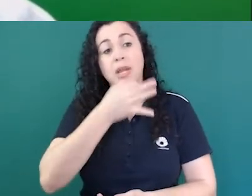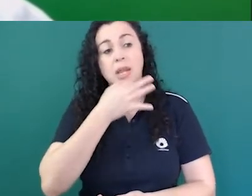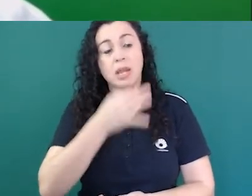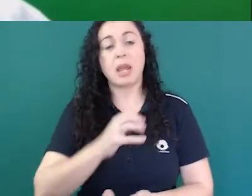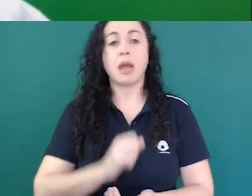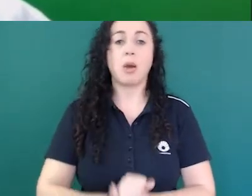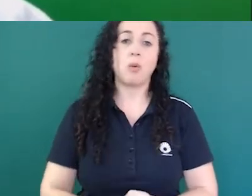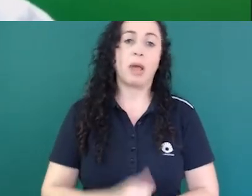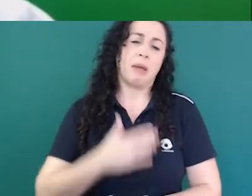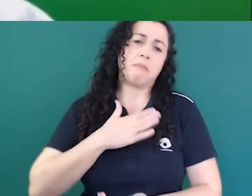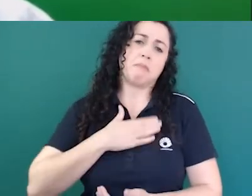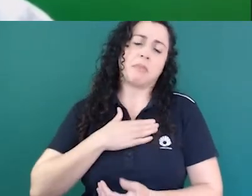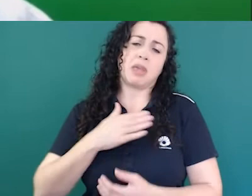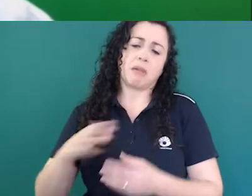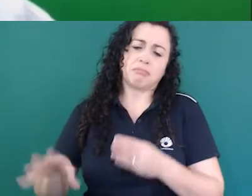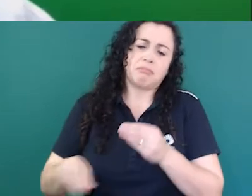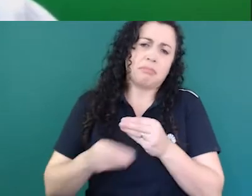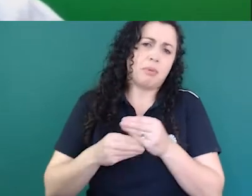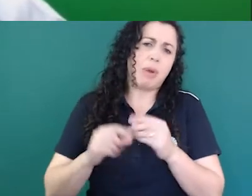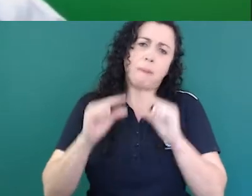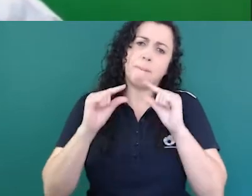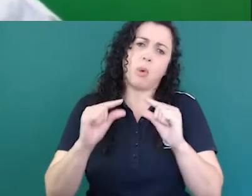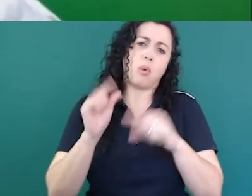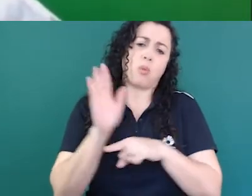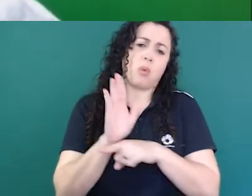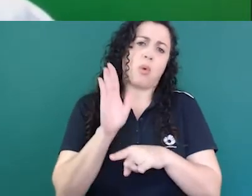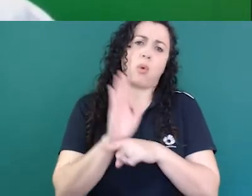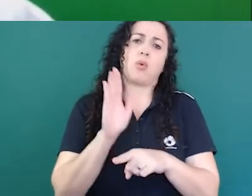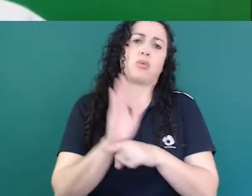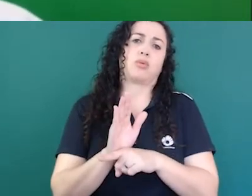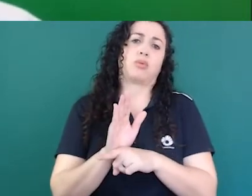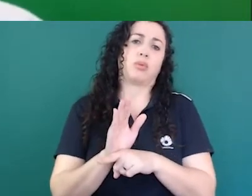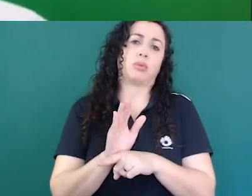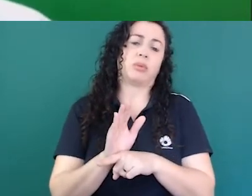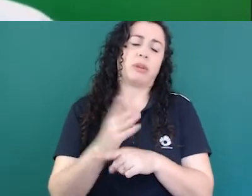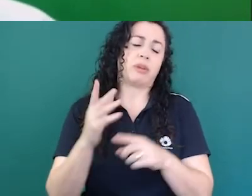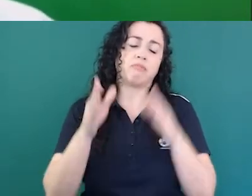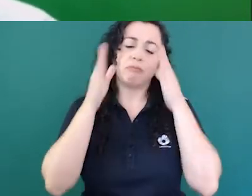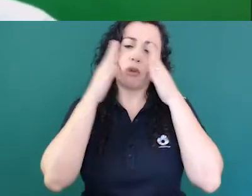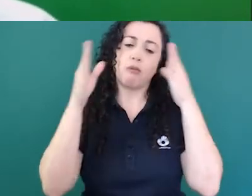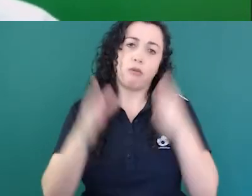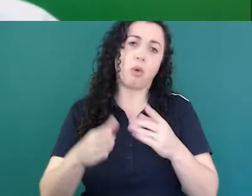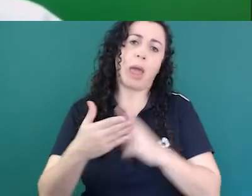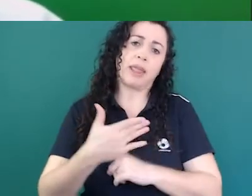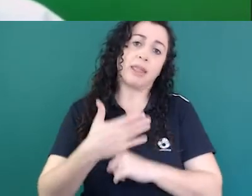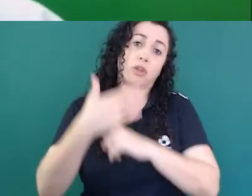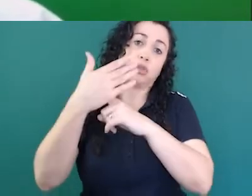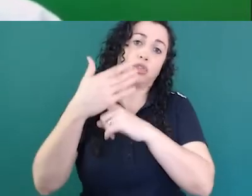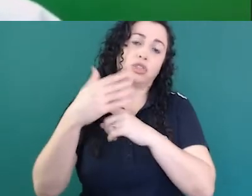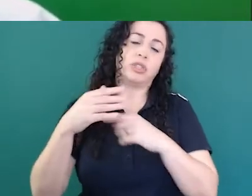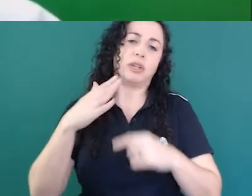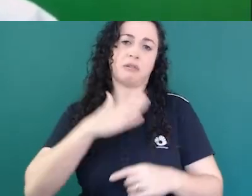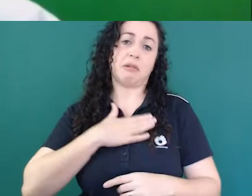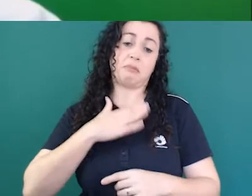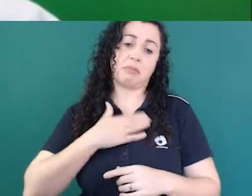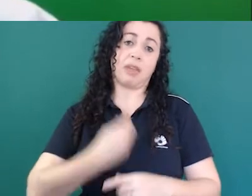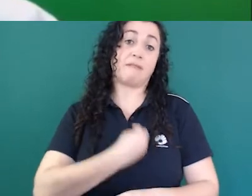contribuição é uma contribuição com o gás tecnológico que é o que eu acabei fazendo da minha vida mas no sentido de facilitar